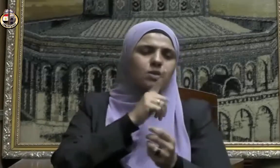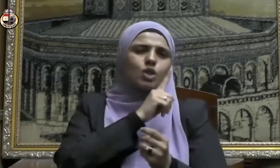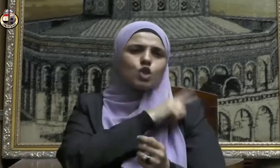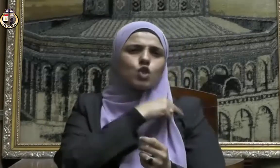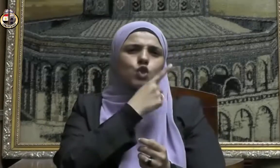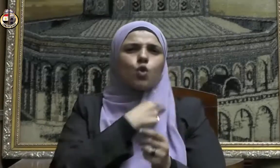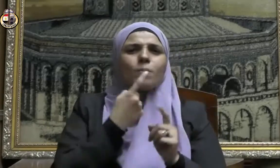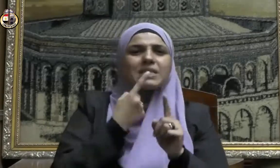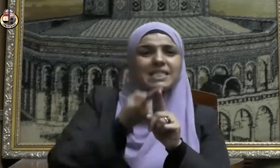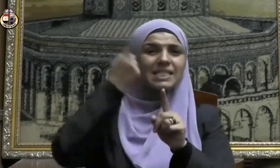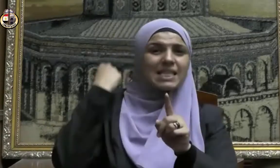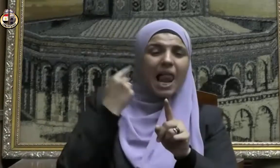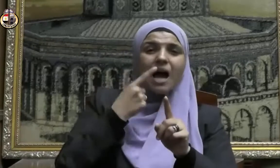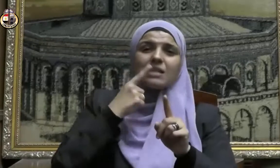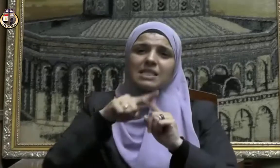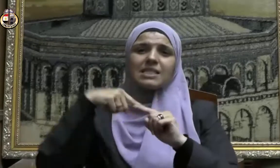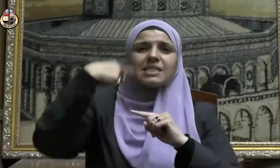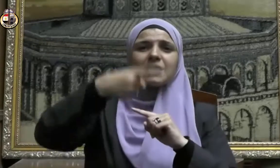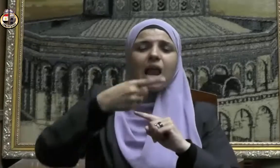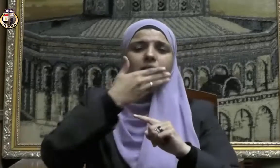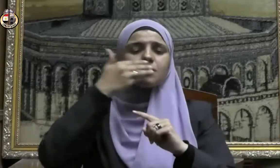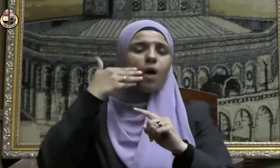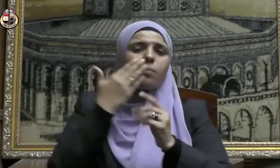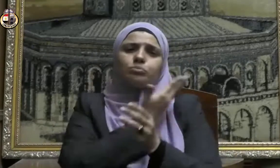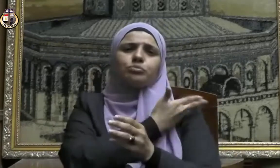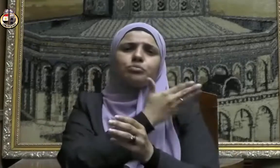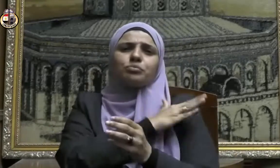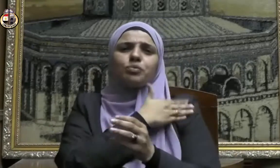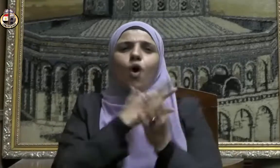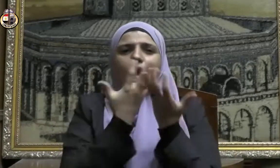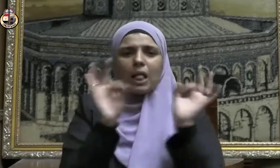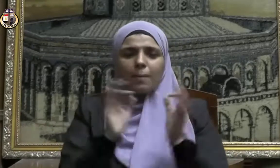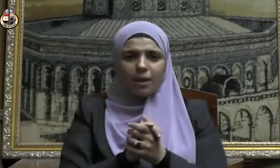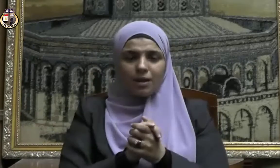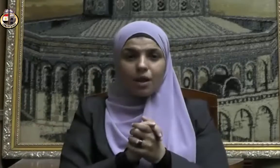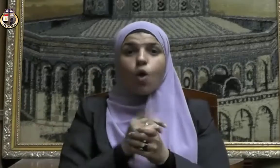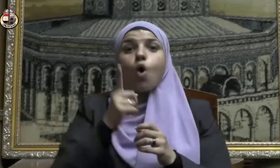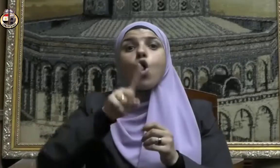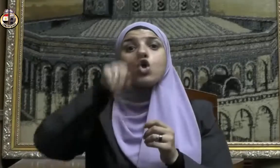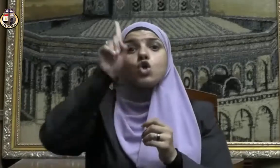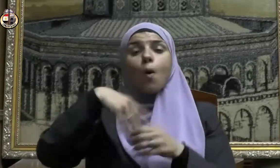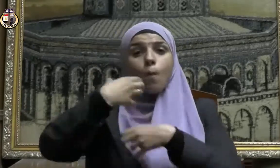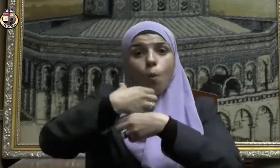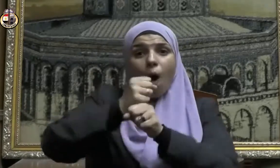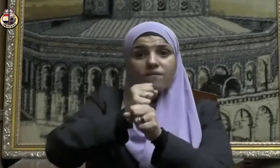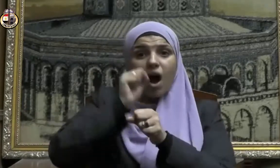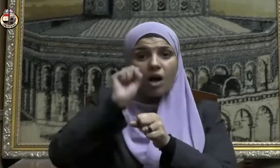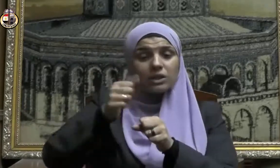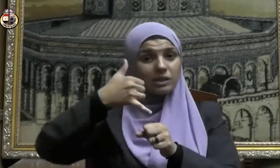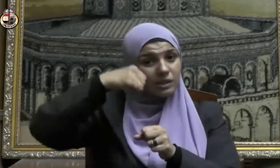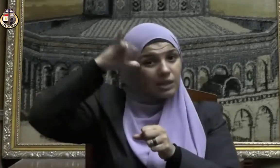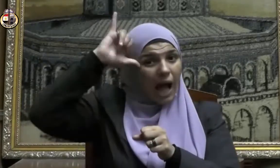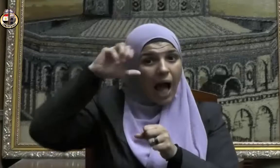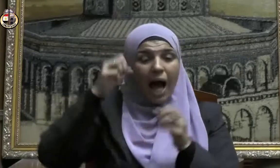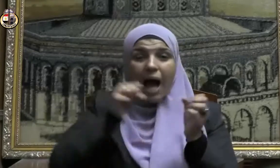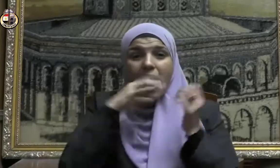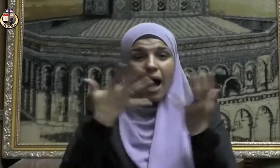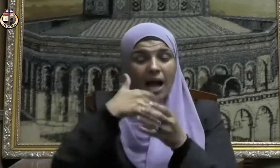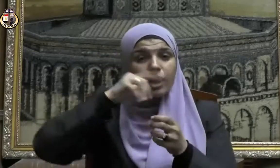قبله والسنة التي بعده ويوم عرفة يوم من أيام